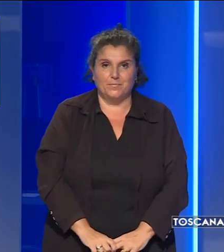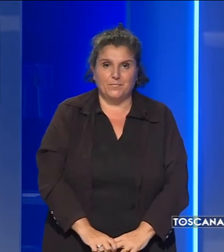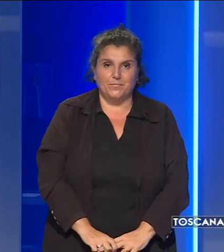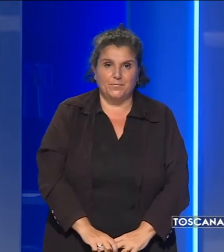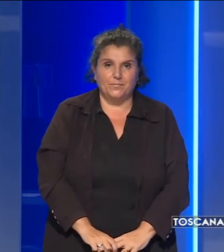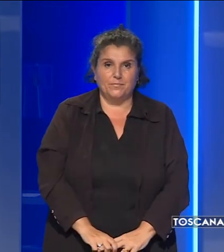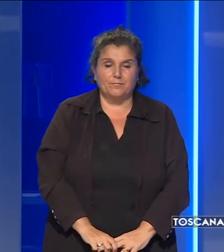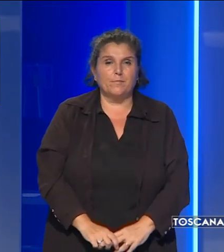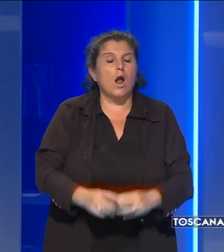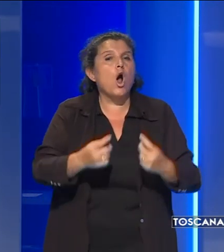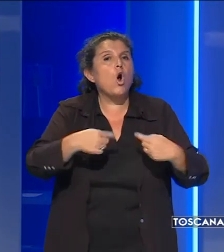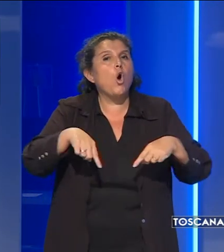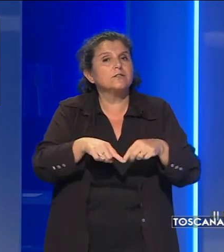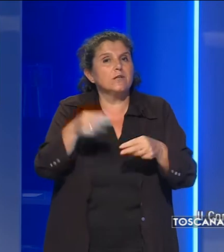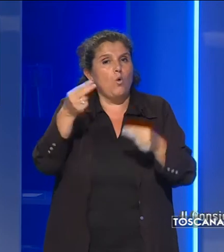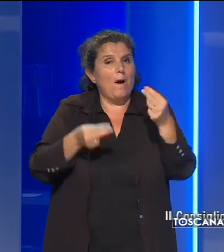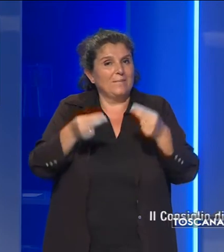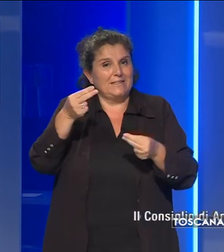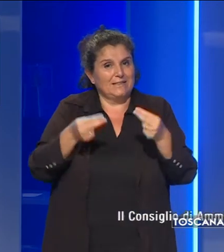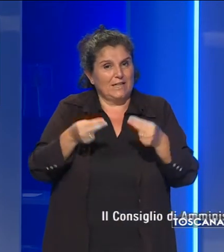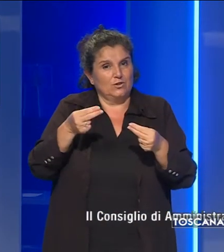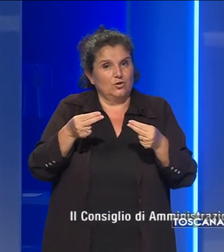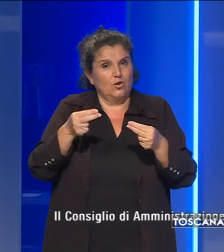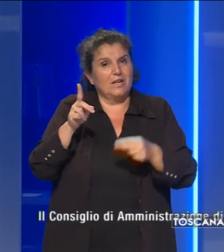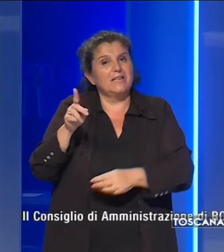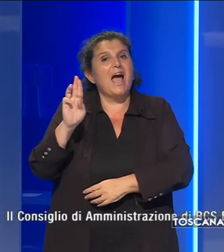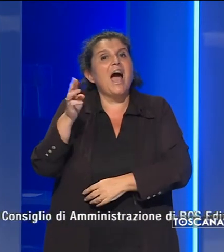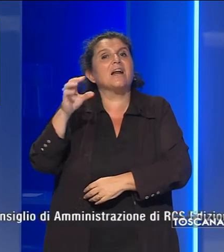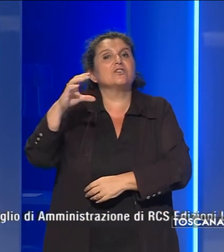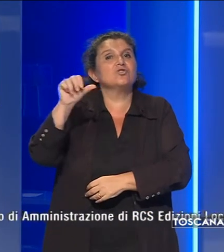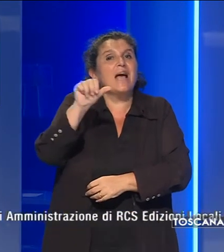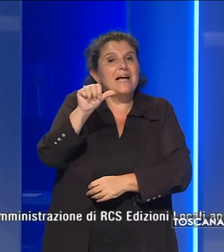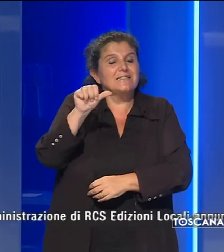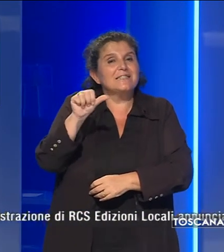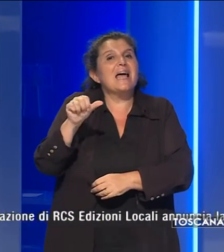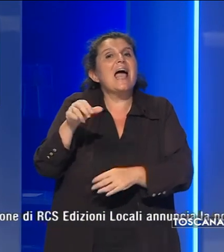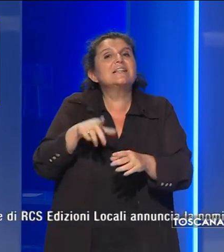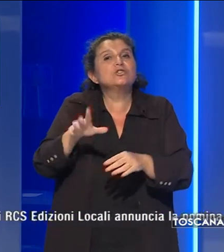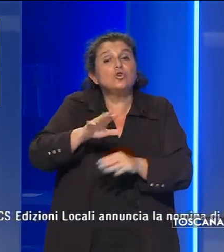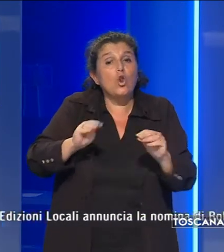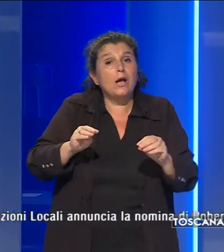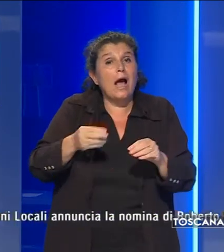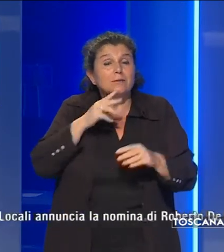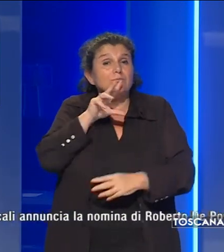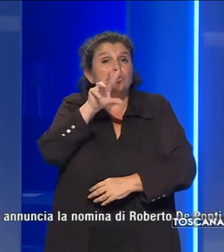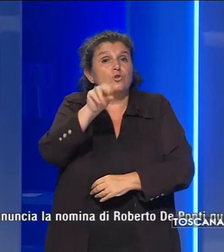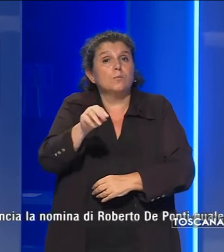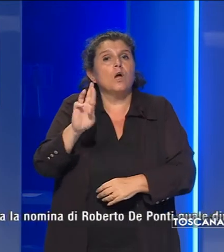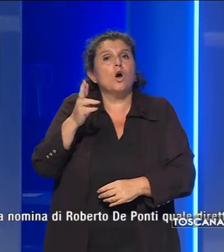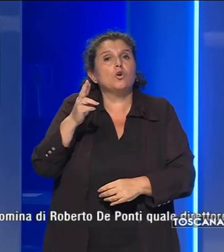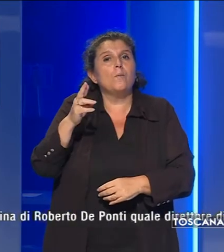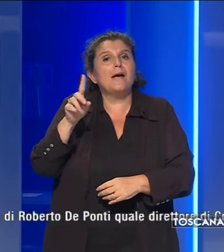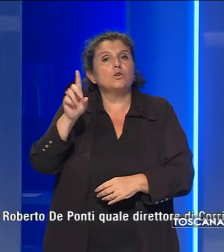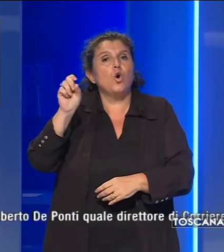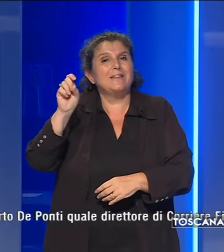Il Consiglio di Amministrazione di RCS Edizioni Locali annuncia la nomina di Roberto